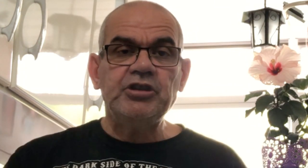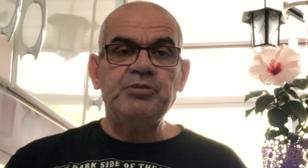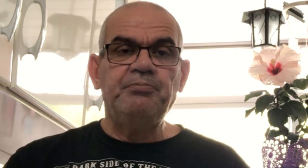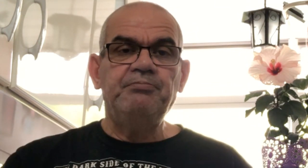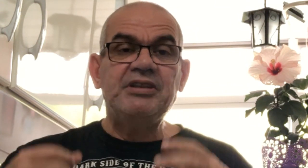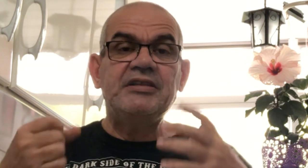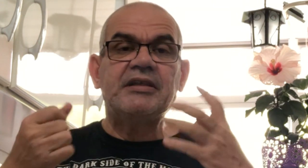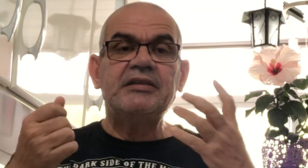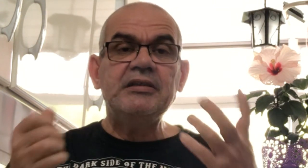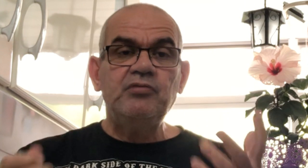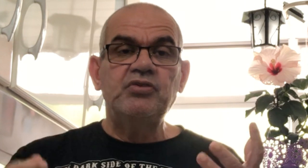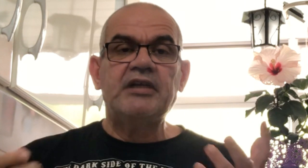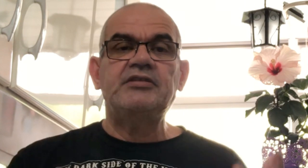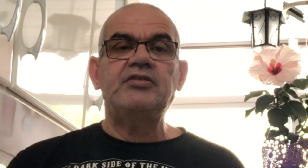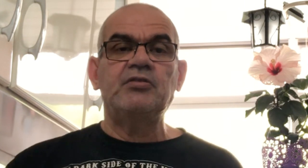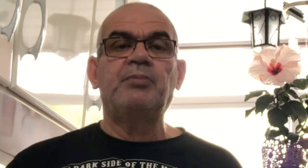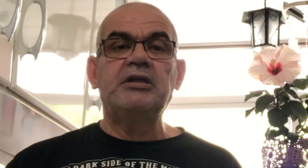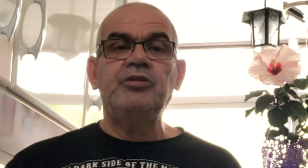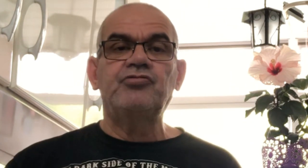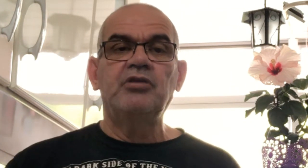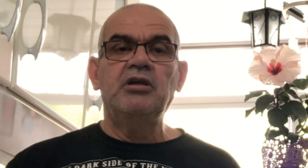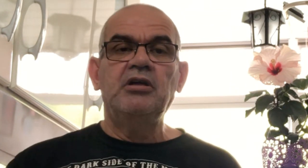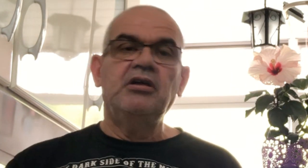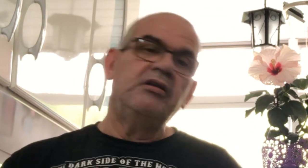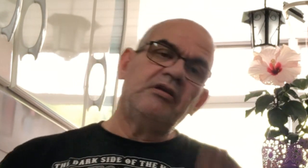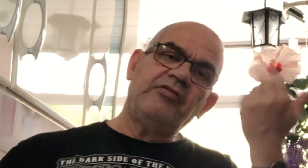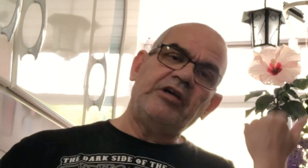a gente precisa tanto usar esses cinco parâmetros? Então vem!